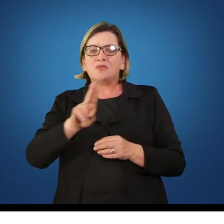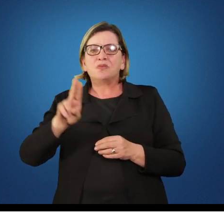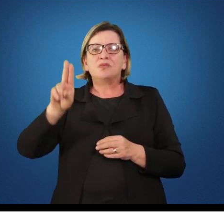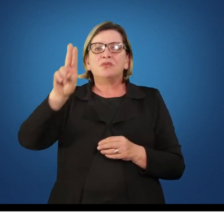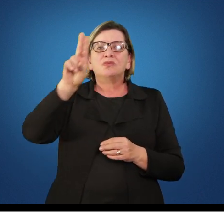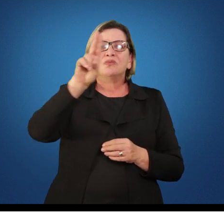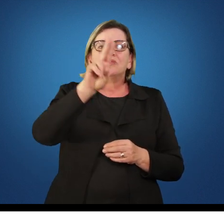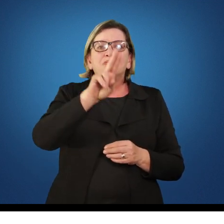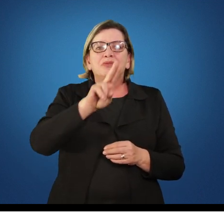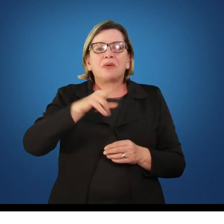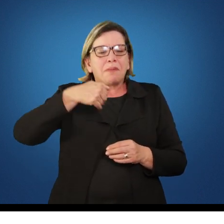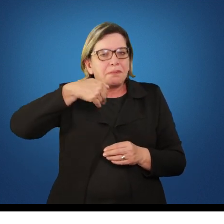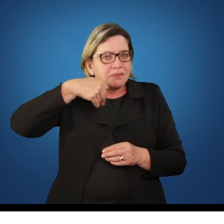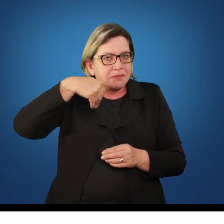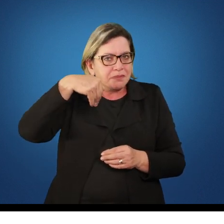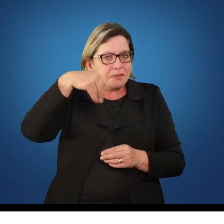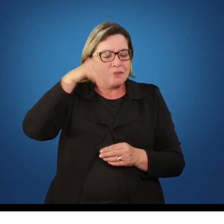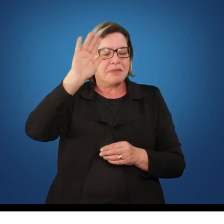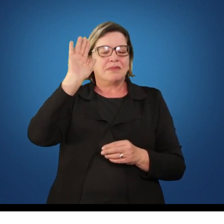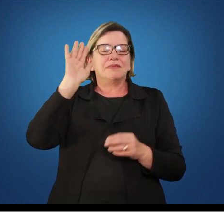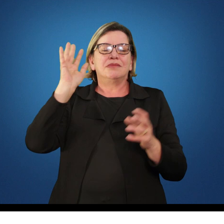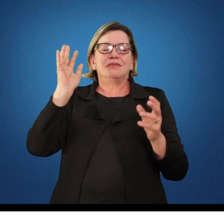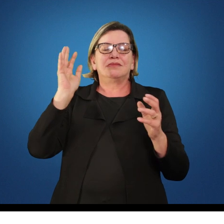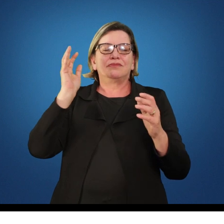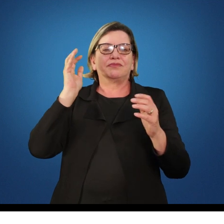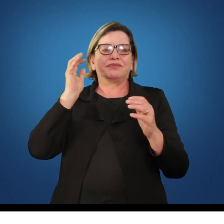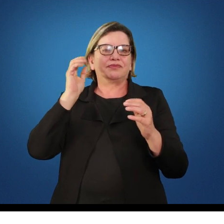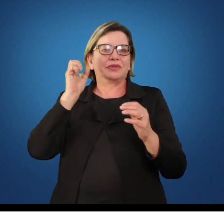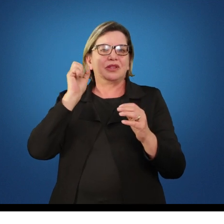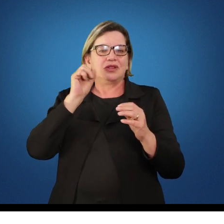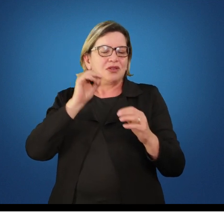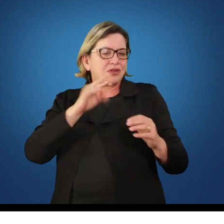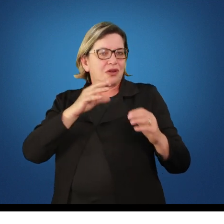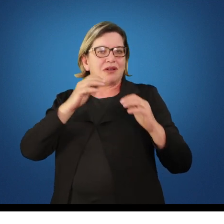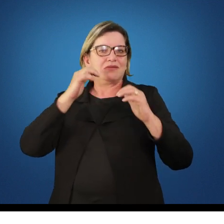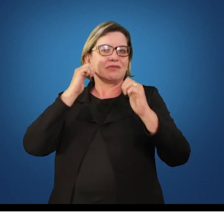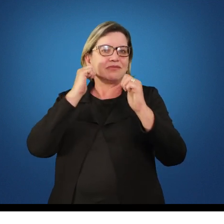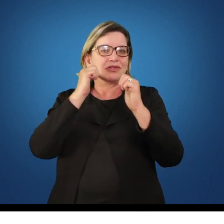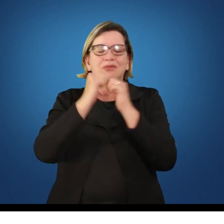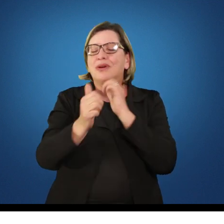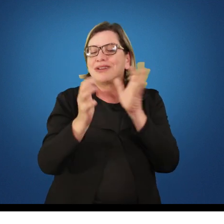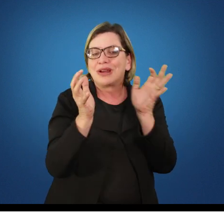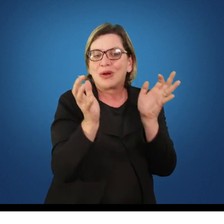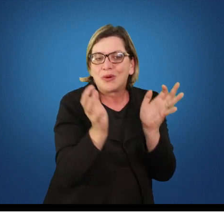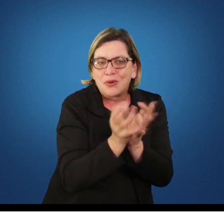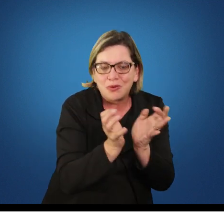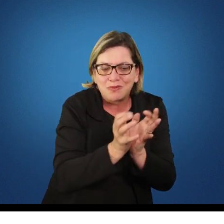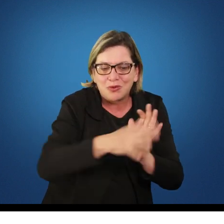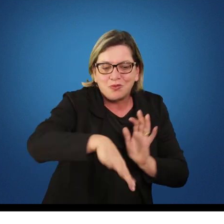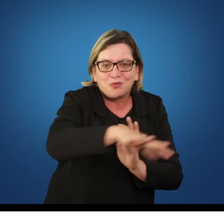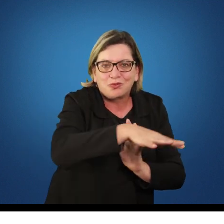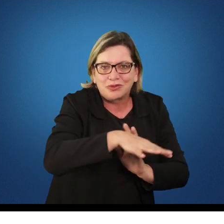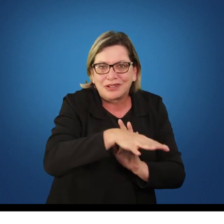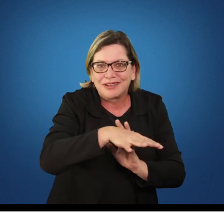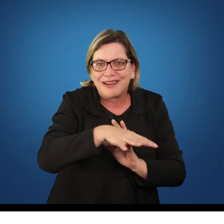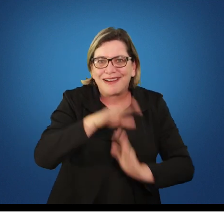vejo por aí, o que eu via, é só trabalhando o esporte coletivo na escola. E esquecendo de elementos